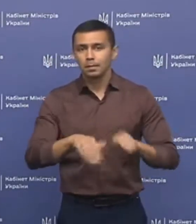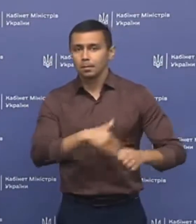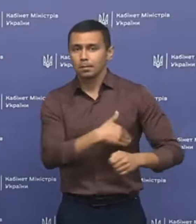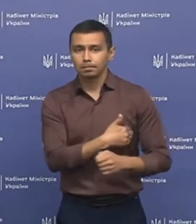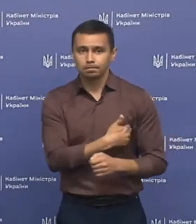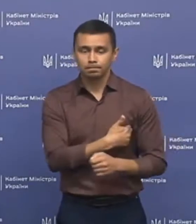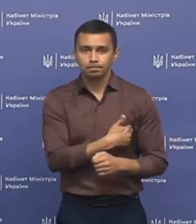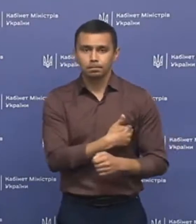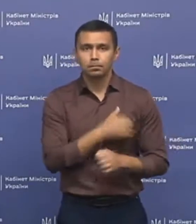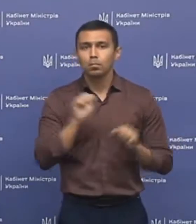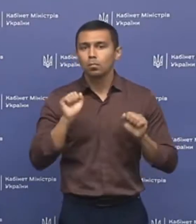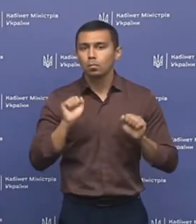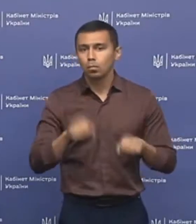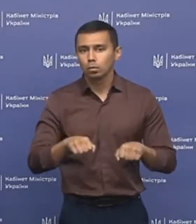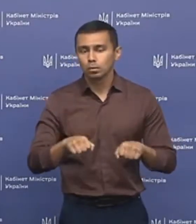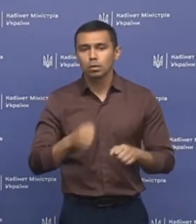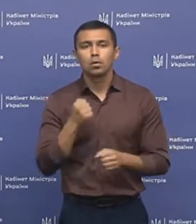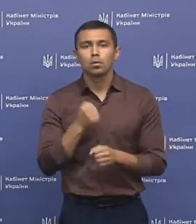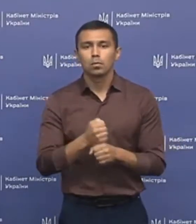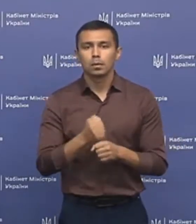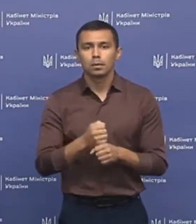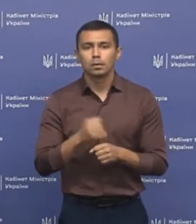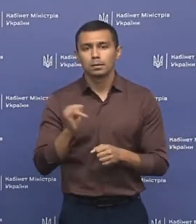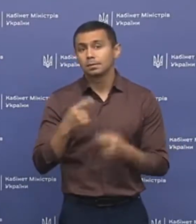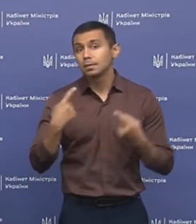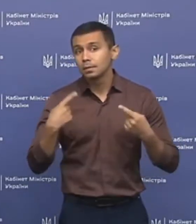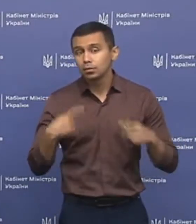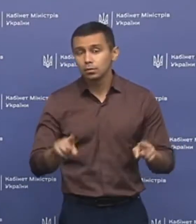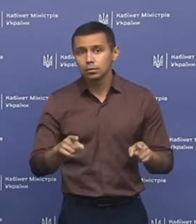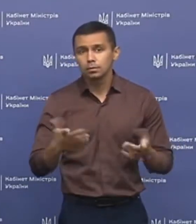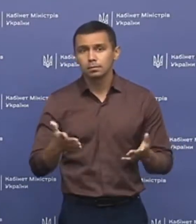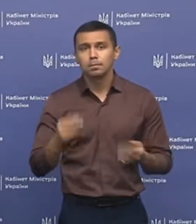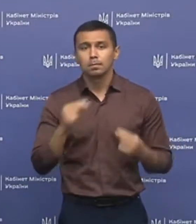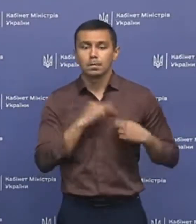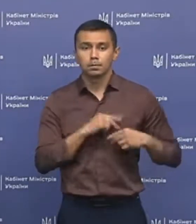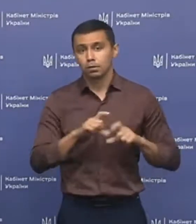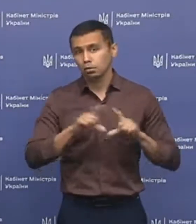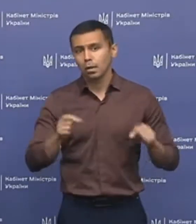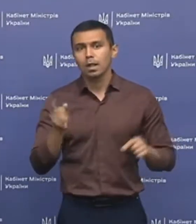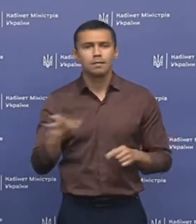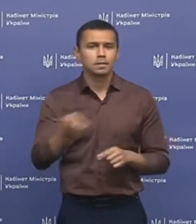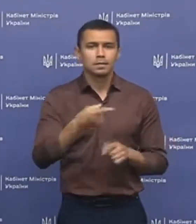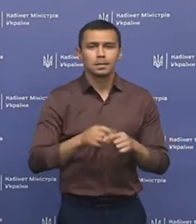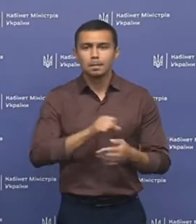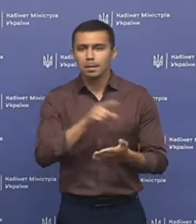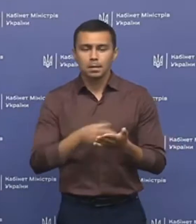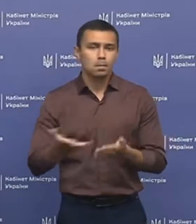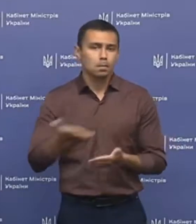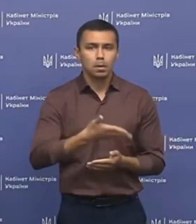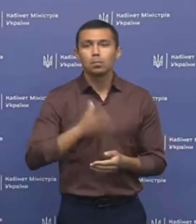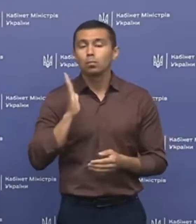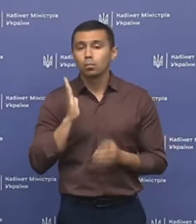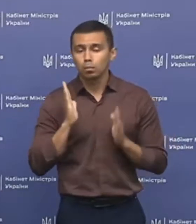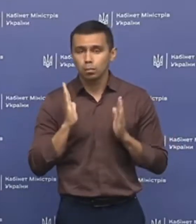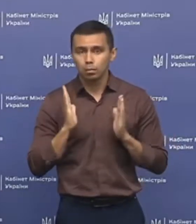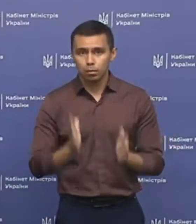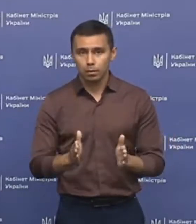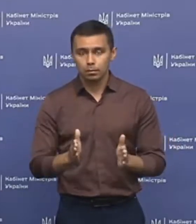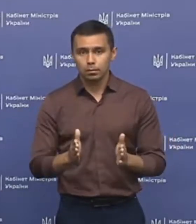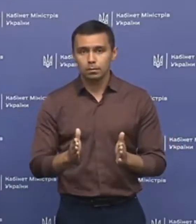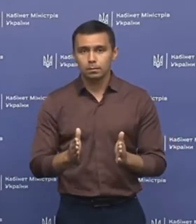температуру можуть робити і інші працівники школи. Але всі ці питання ми будемо